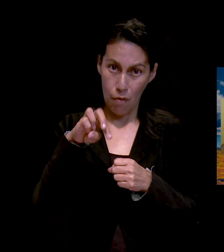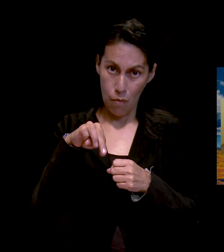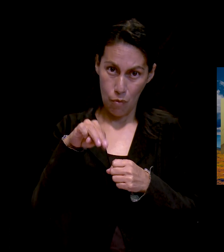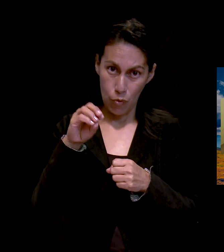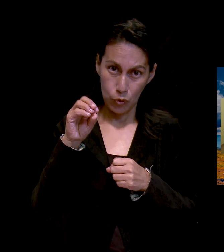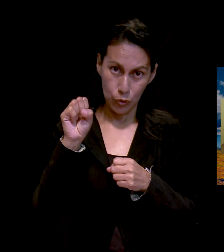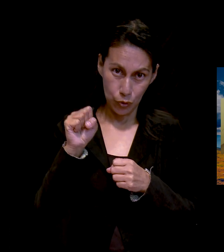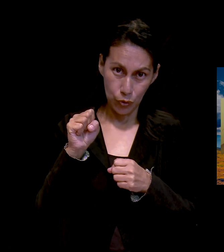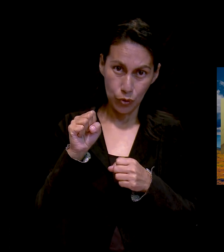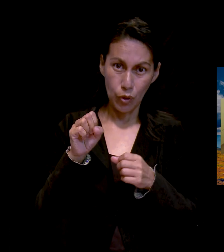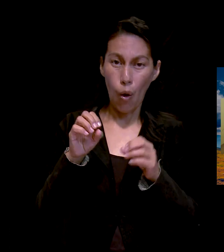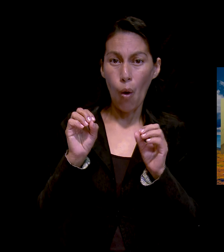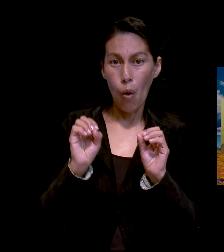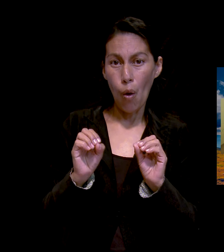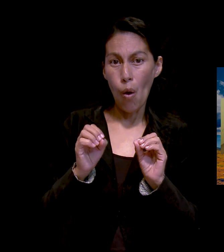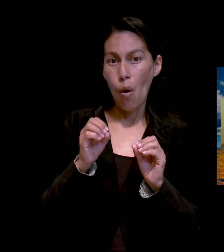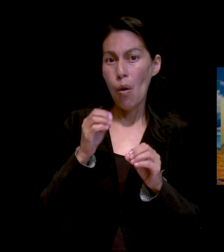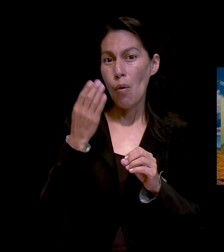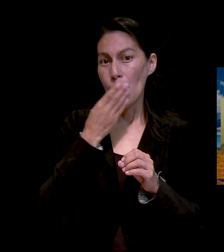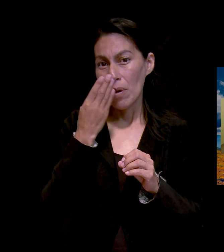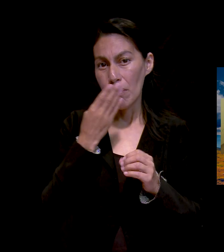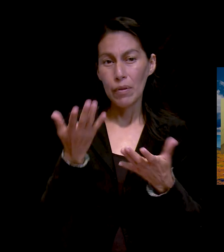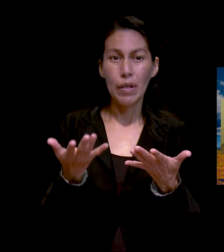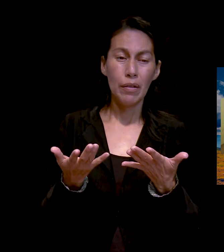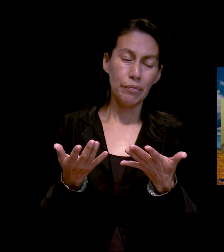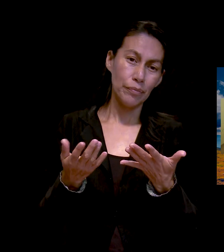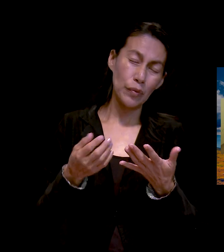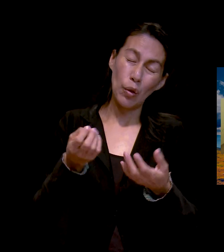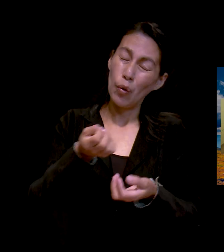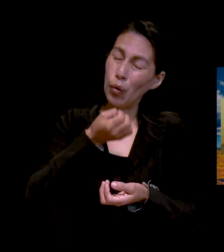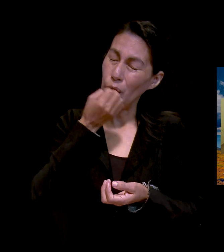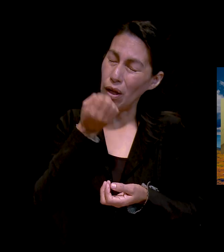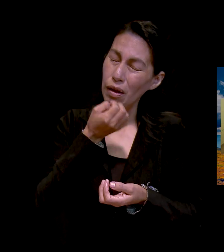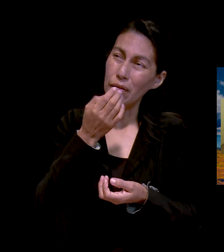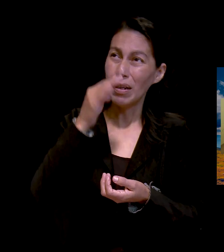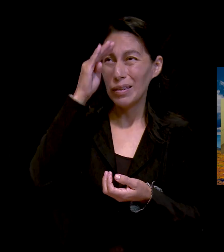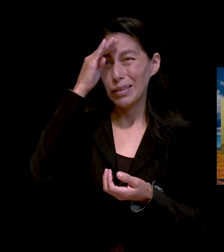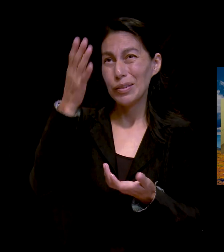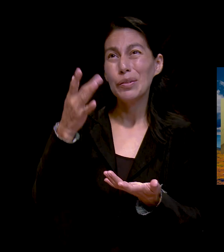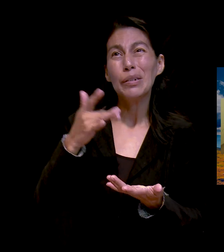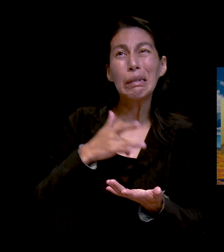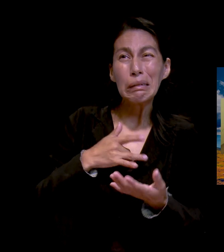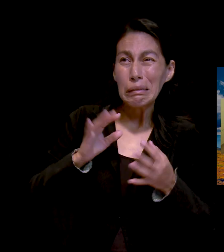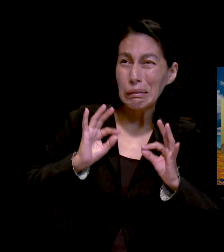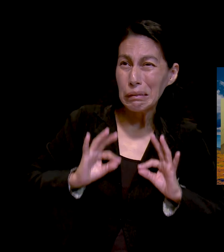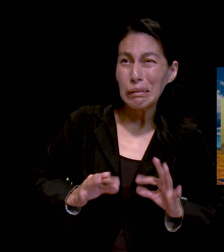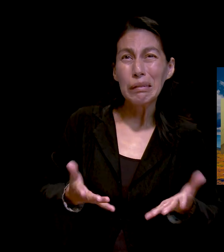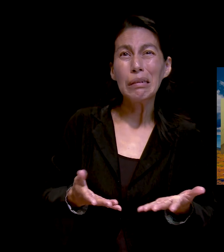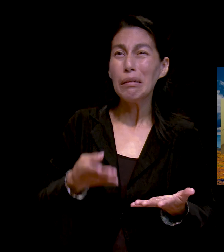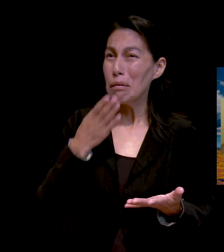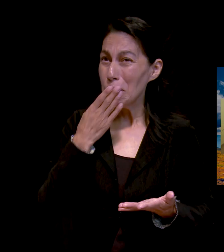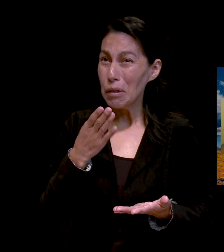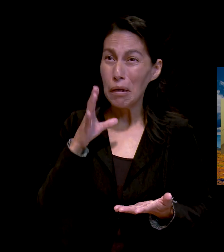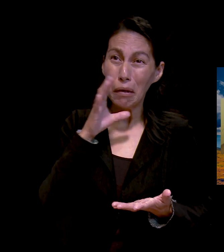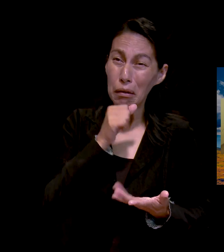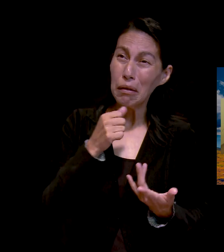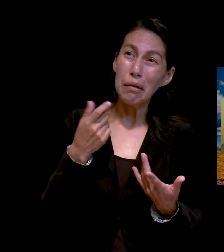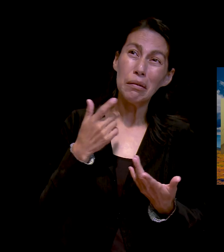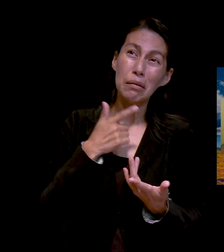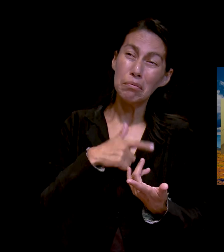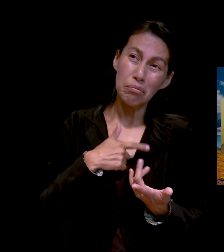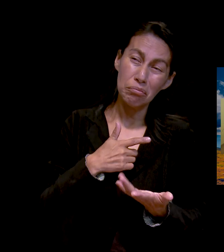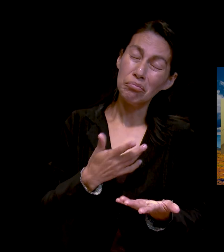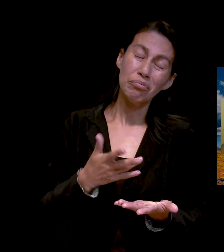Salmos, o me ponía a hablar con Dios. sea, Dios, aquí estoy en este hospital que no es nada cálido,